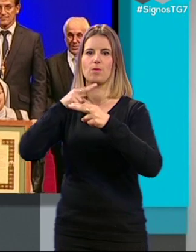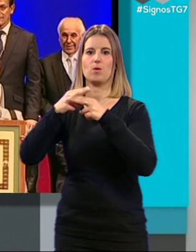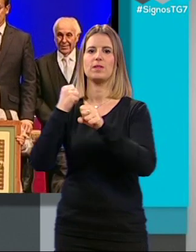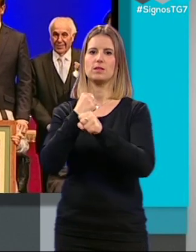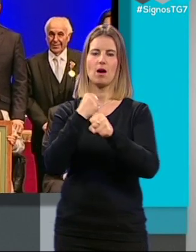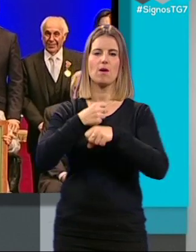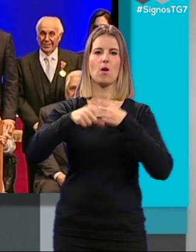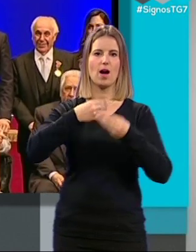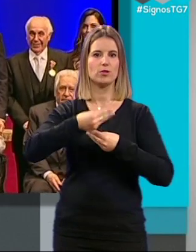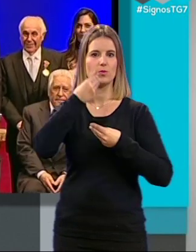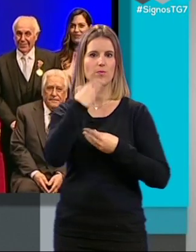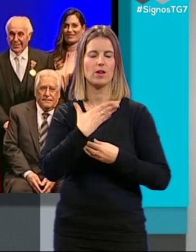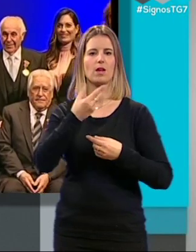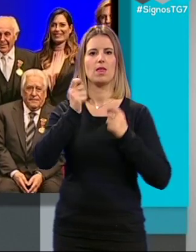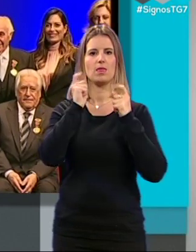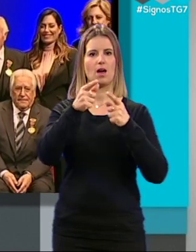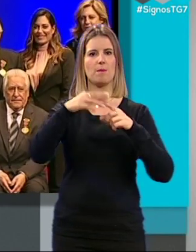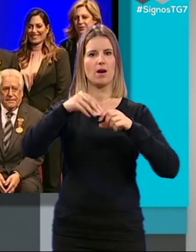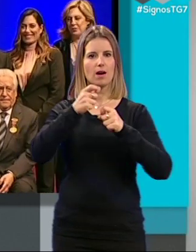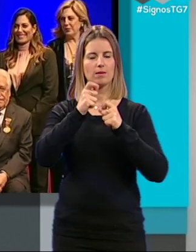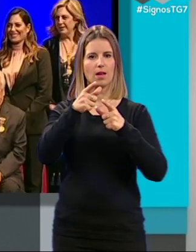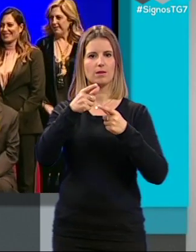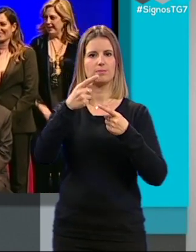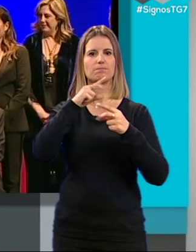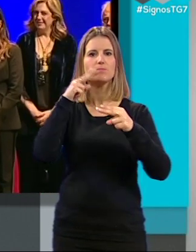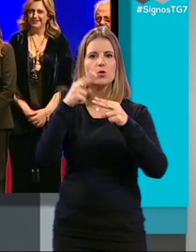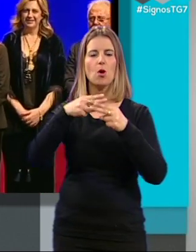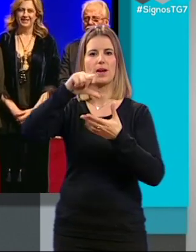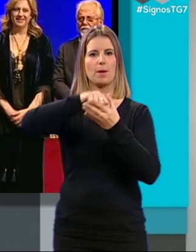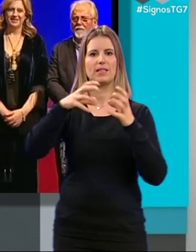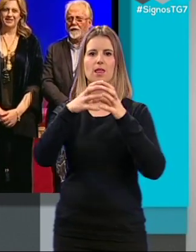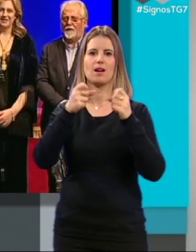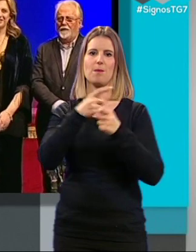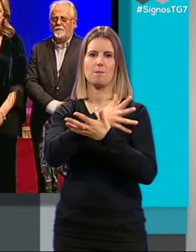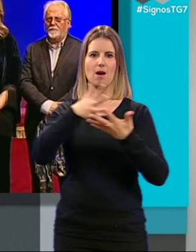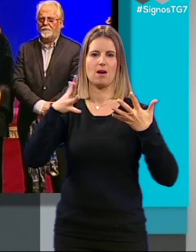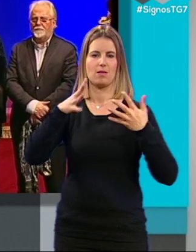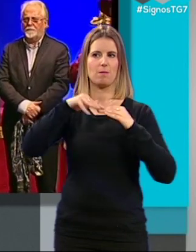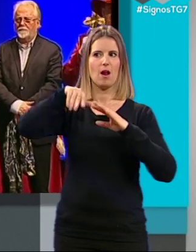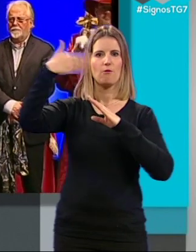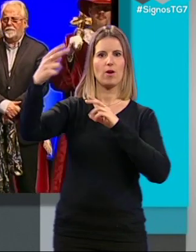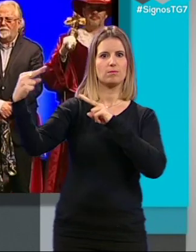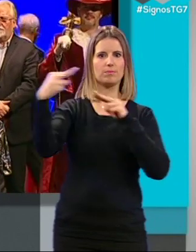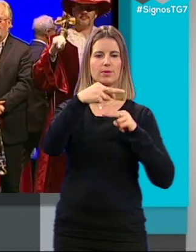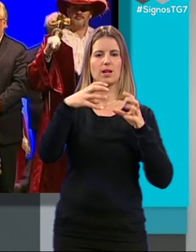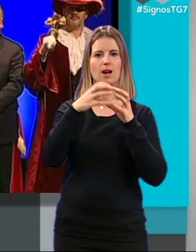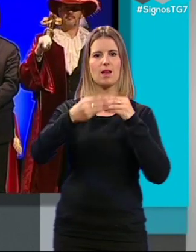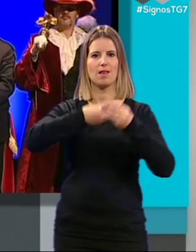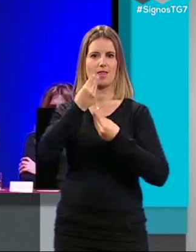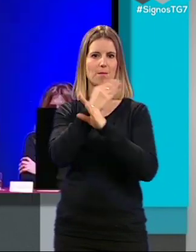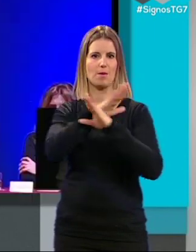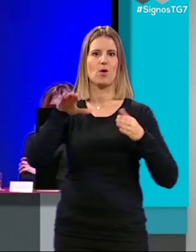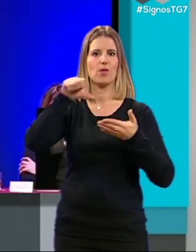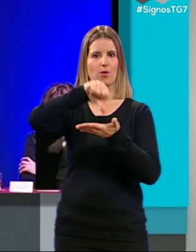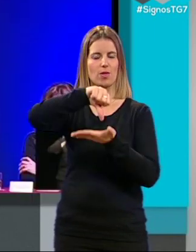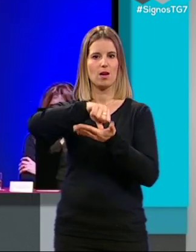hacer han contribuido y contribuyen al engrandecimiento del nombre de la capital a su proyección exterior y a hacer mejor nuestra ciudad.